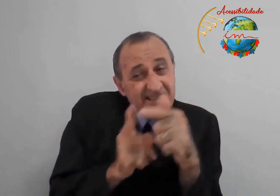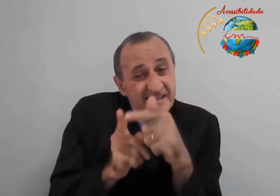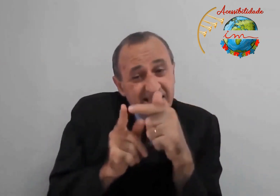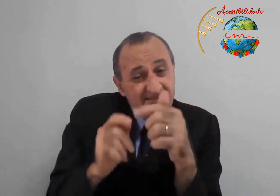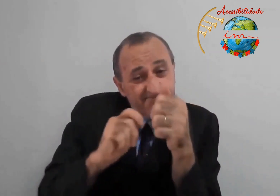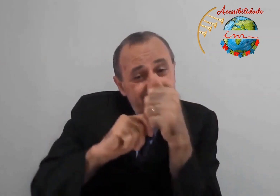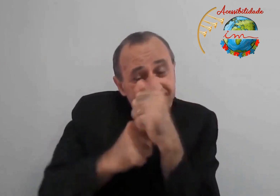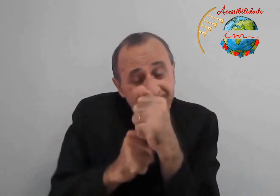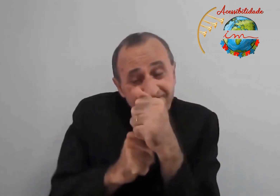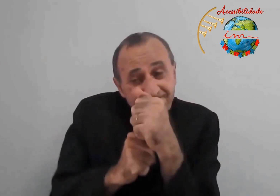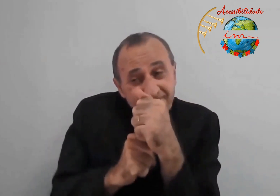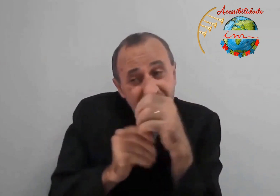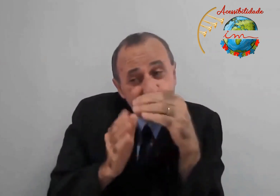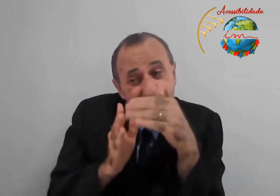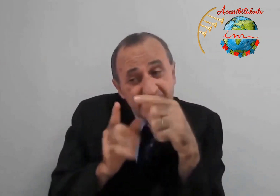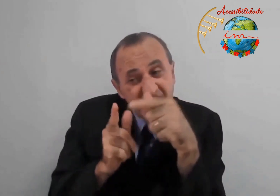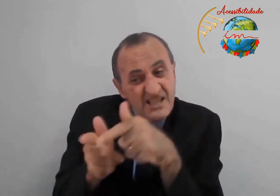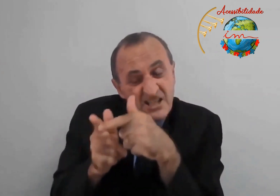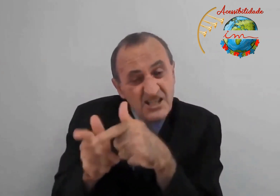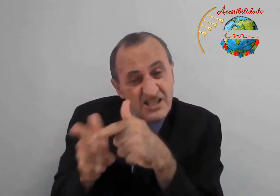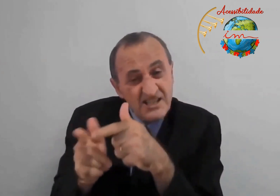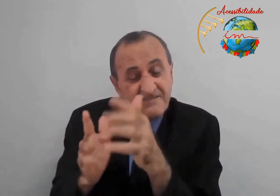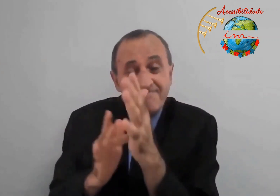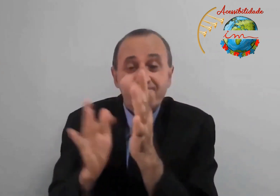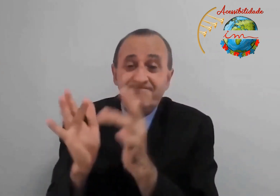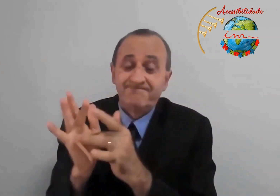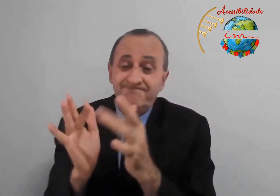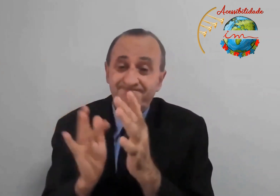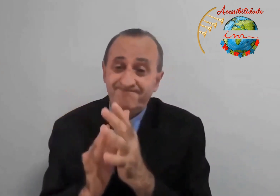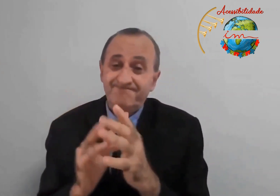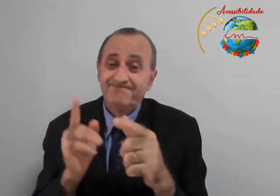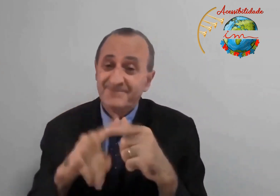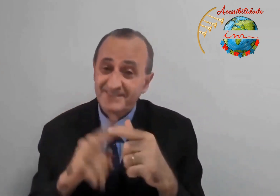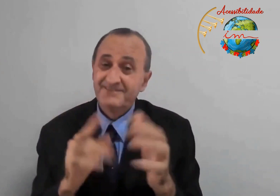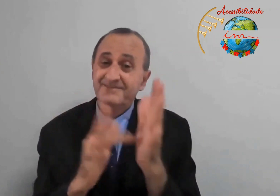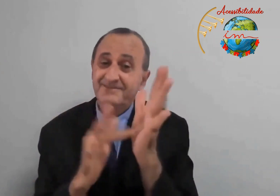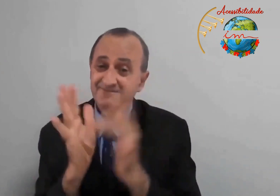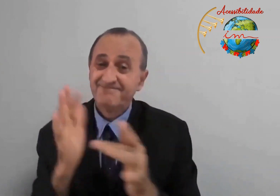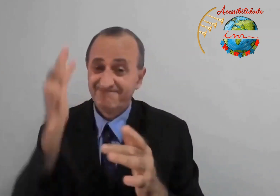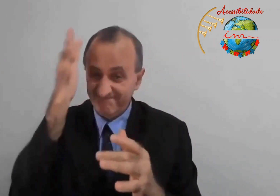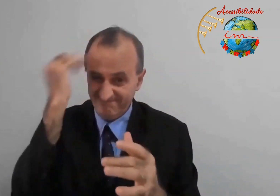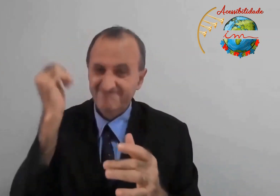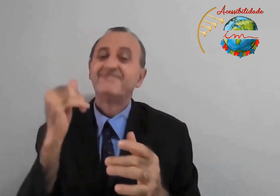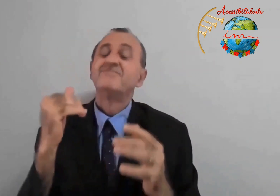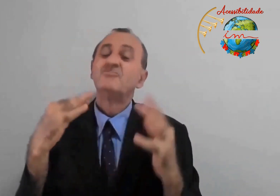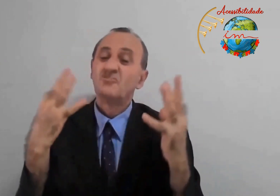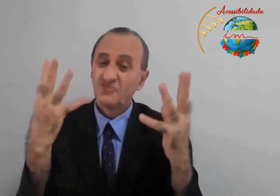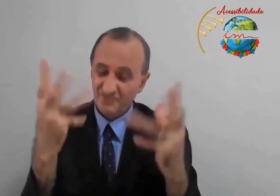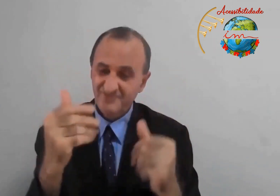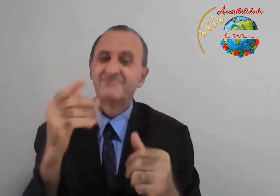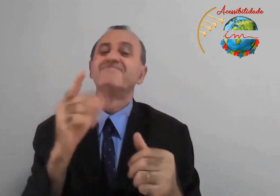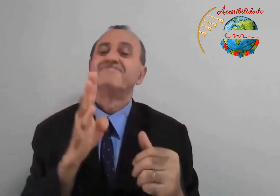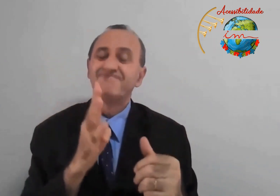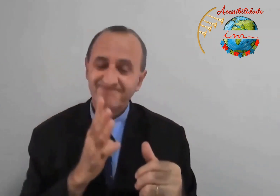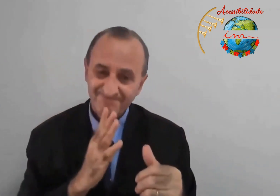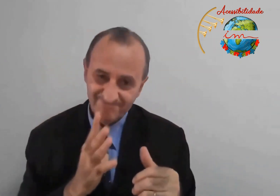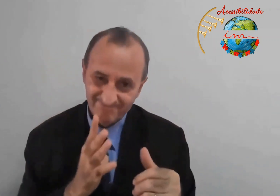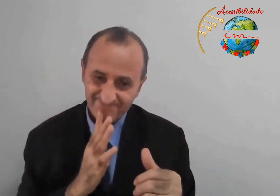lei, tentava contra Jesus. Por quê? Jesus conhece, sabe todas